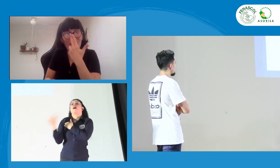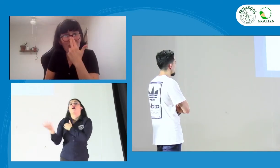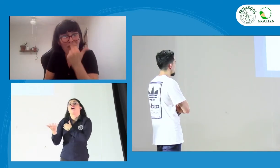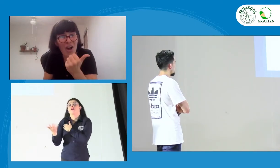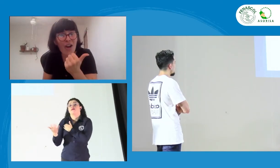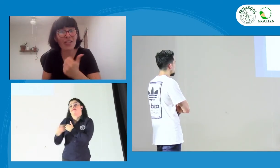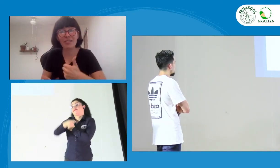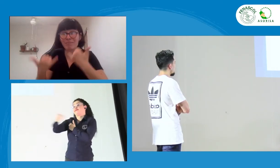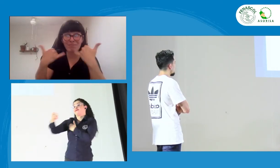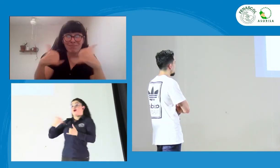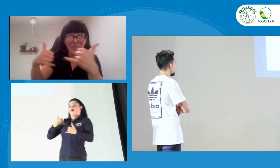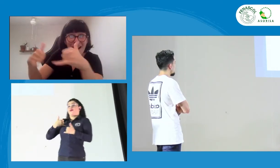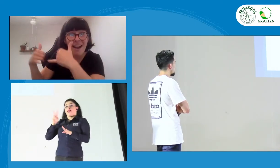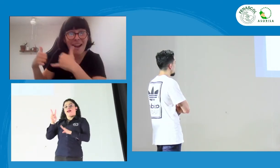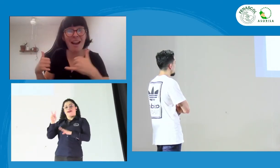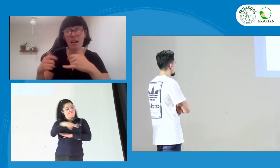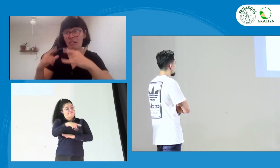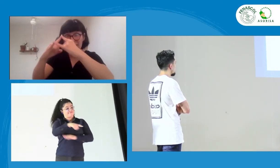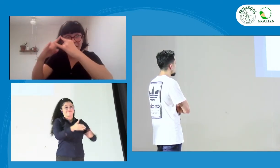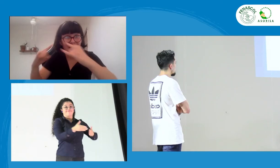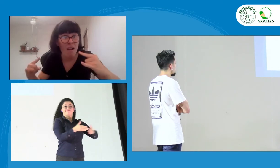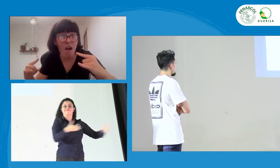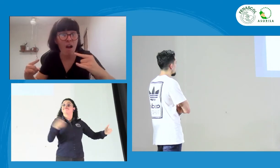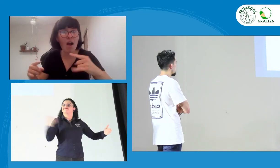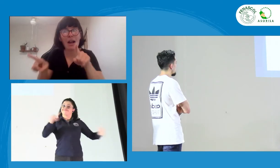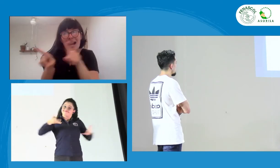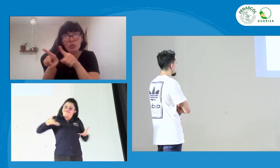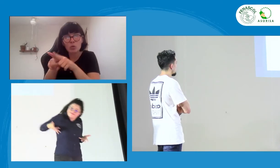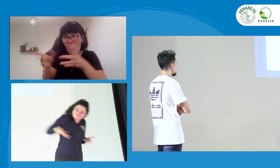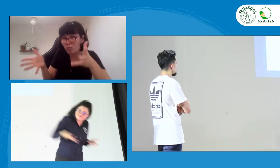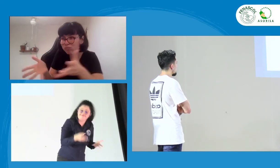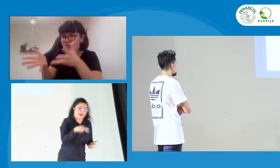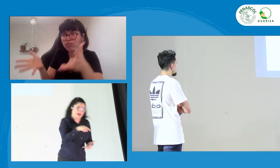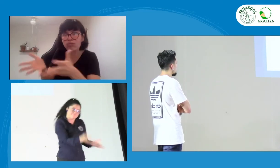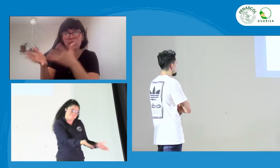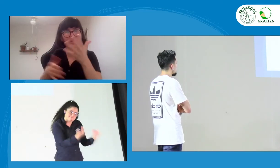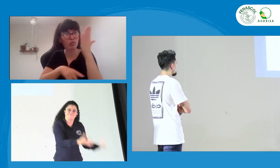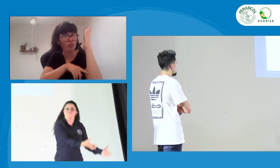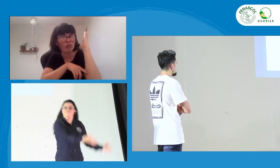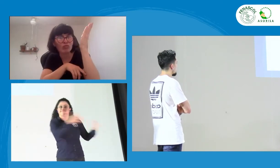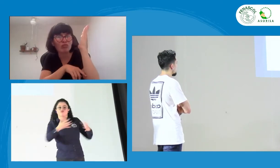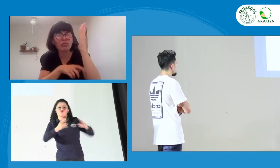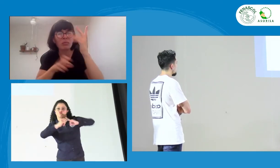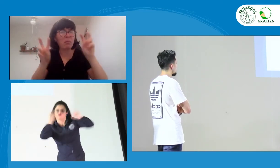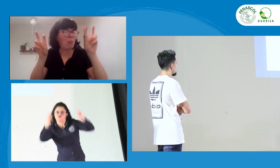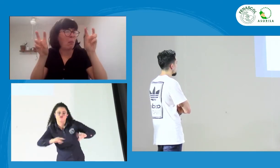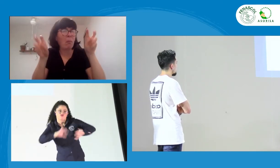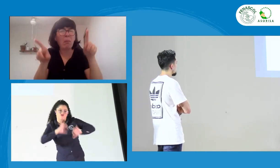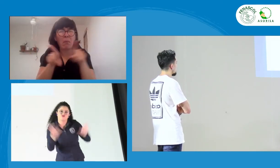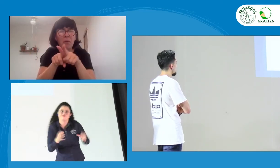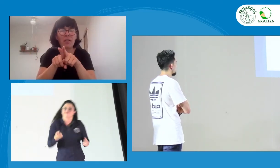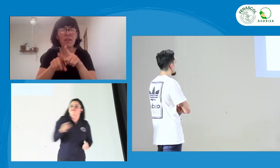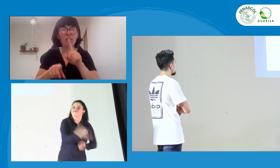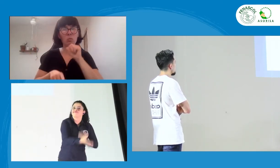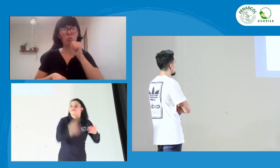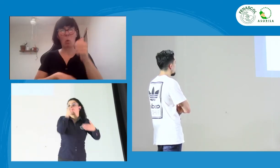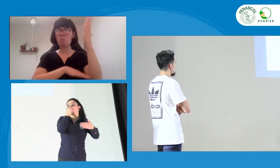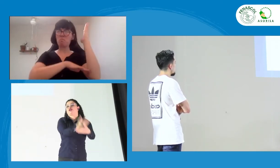Va a depender de la incidencia, de la capacitación que ustedes hagan con los niños, de llevarlos a los